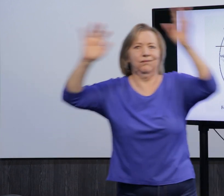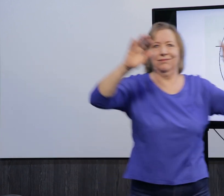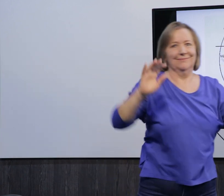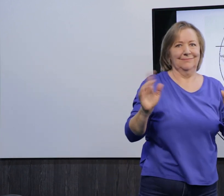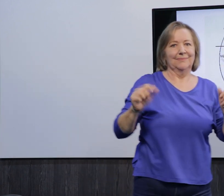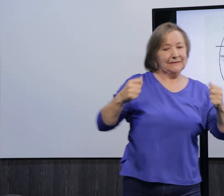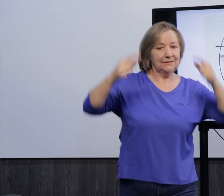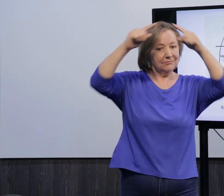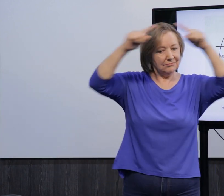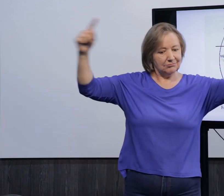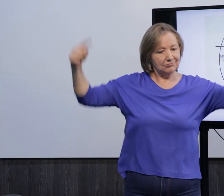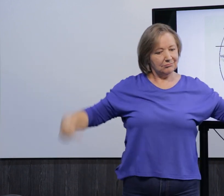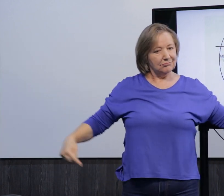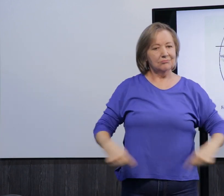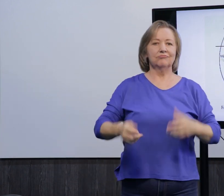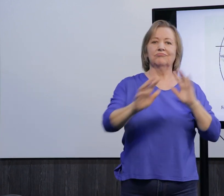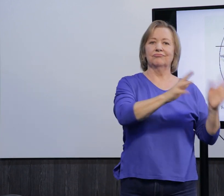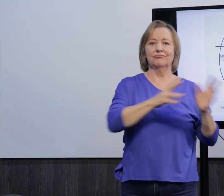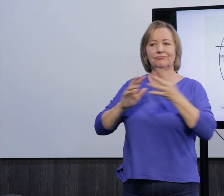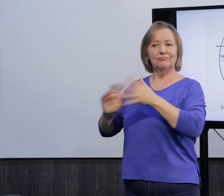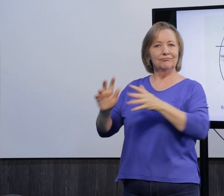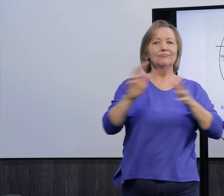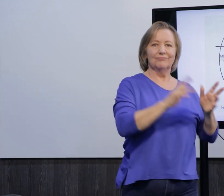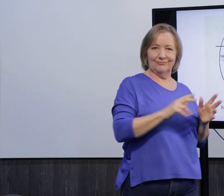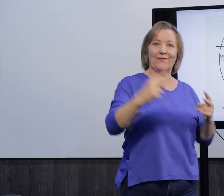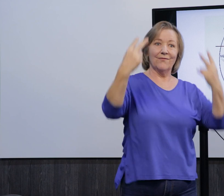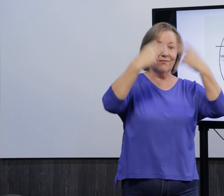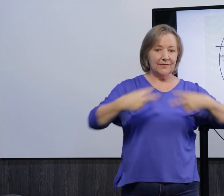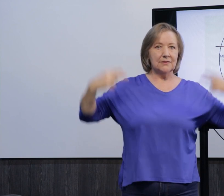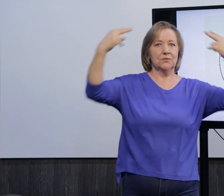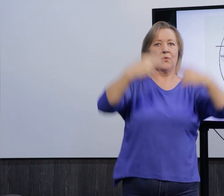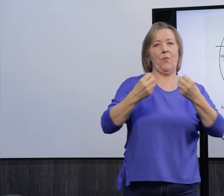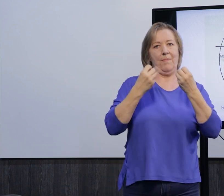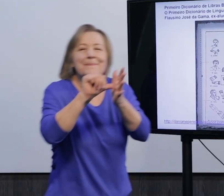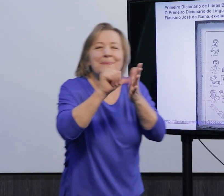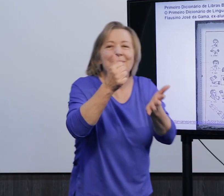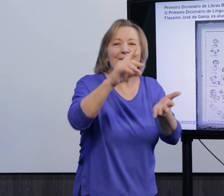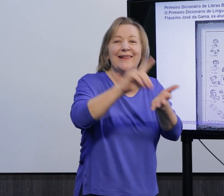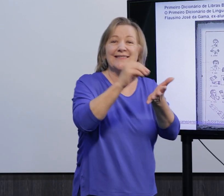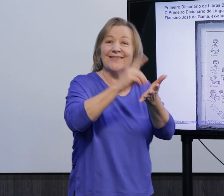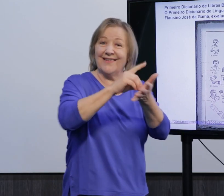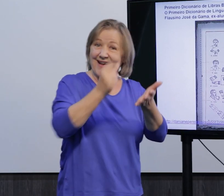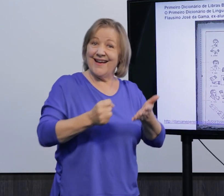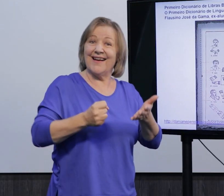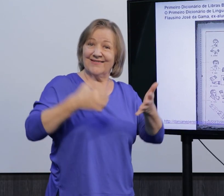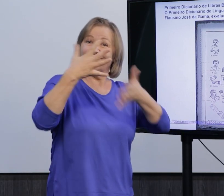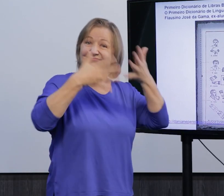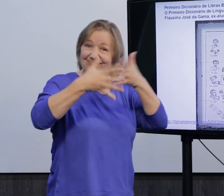forma, não, né, eu preciso lembrar, né, desse enquadramento onde a minha sinalização visualmente vai ficar melhor. Então, esse aqui